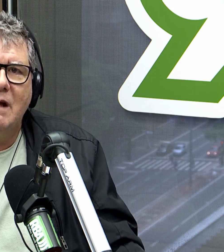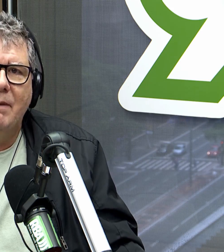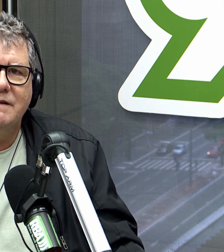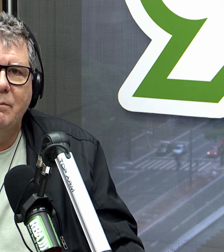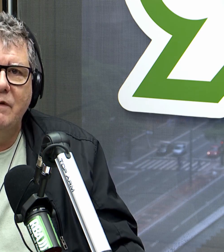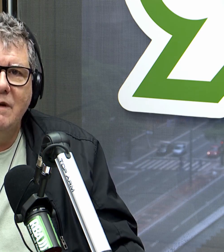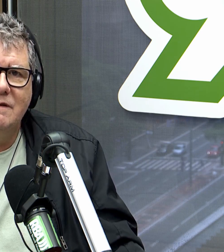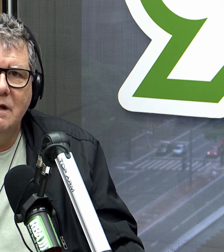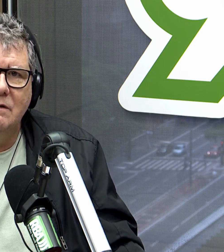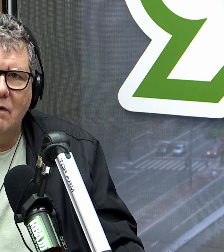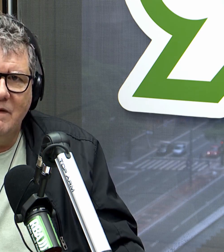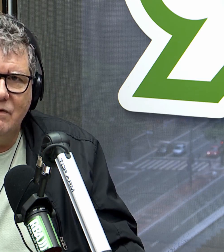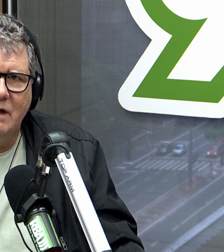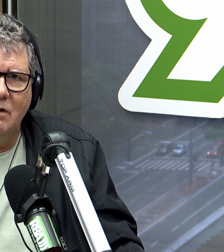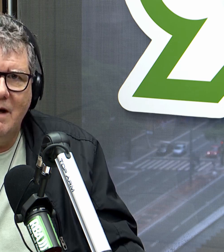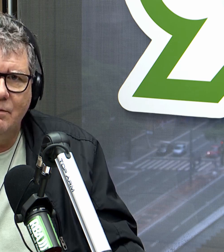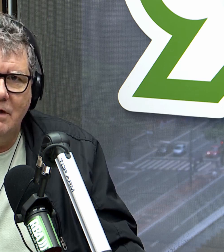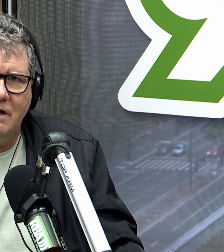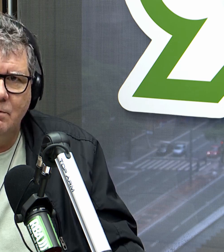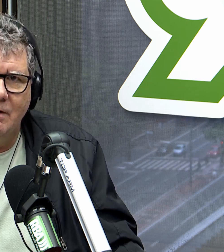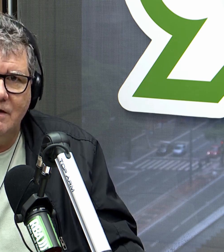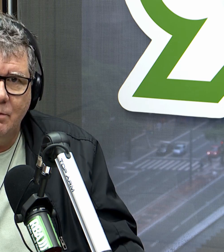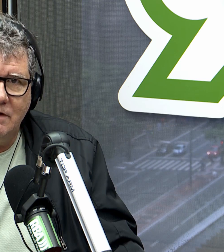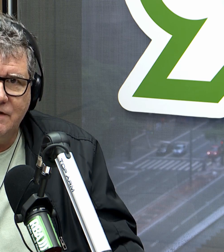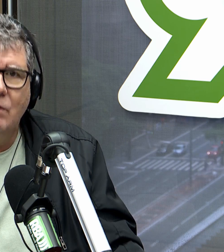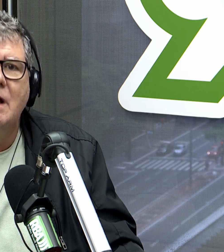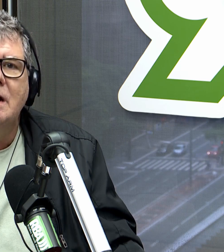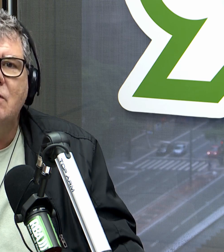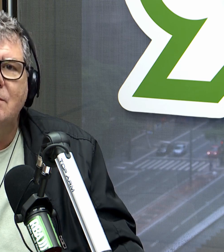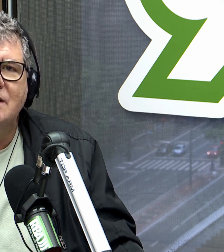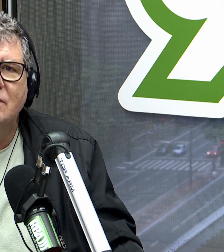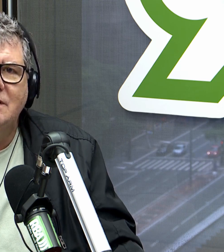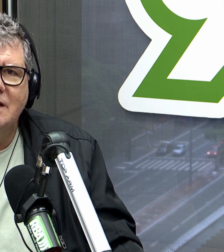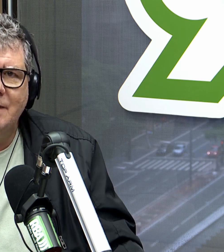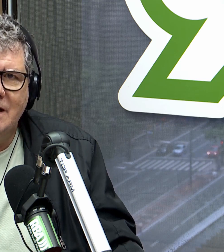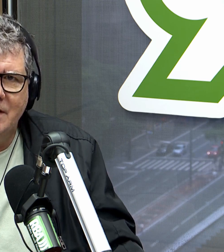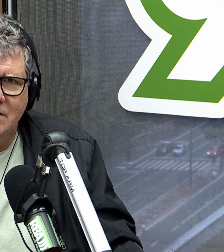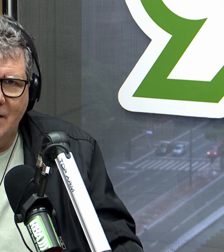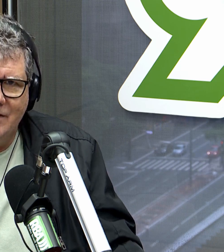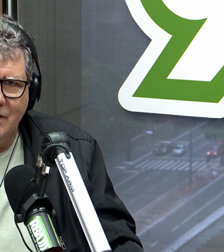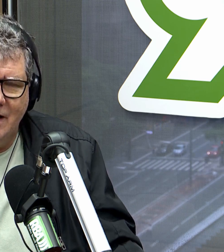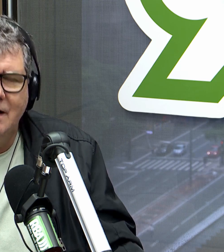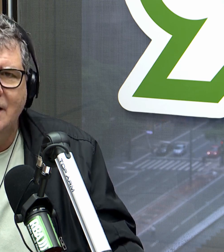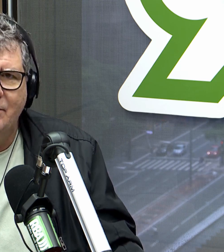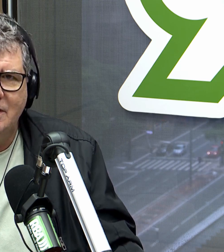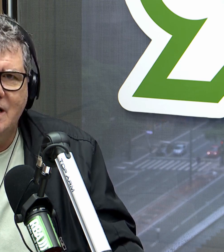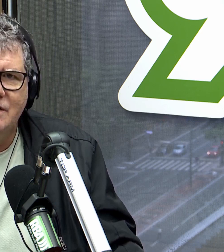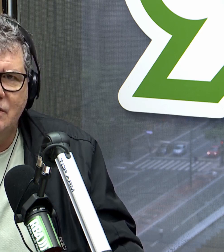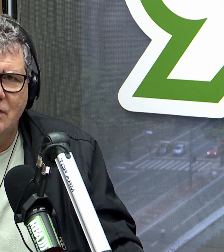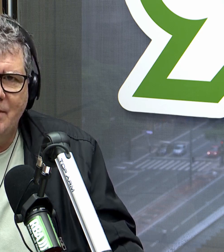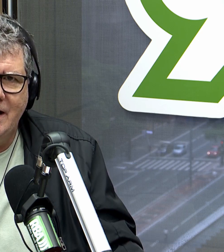volta ao comando da pasta após 15 anos com a missão de retomar as políticas públicas de proteção e combate ao desmatamento da Amazônia.